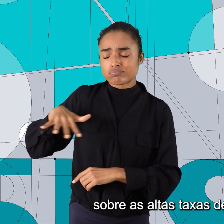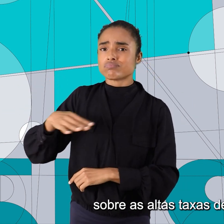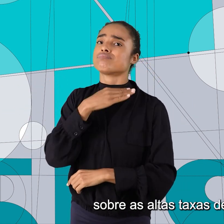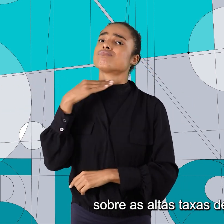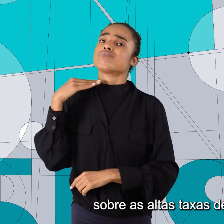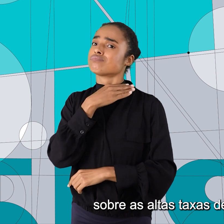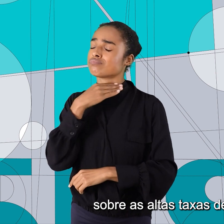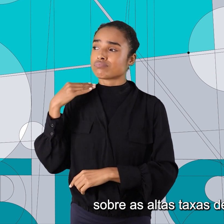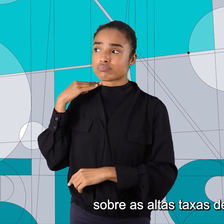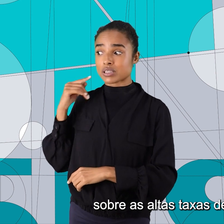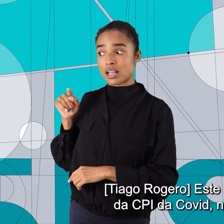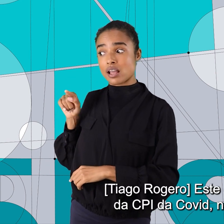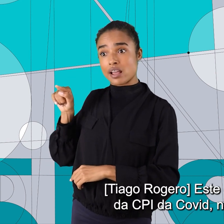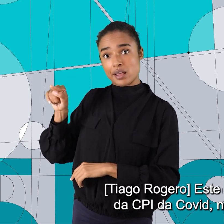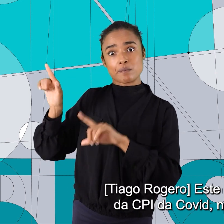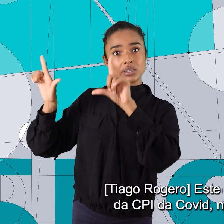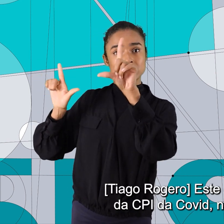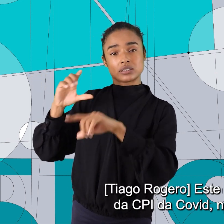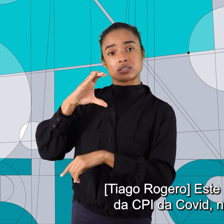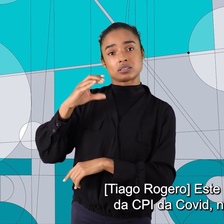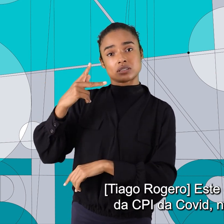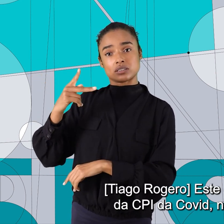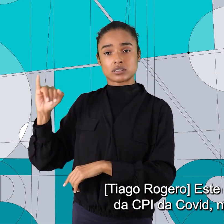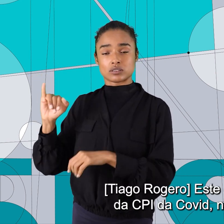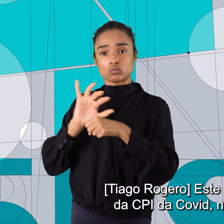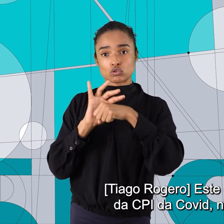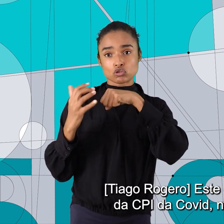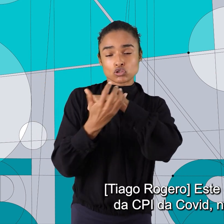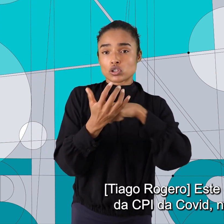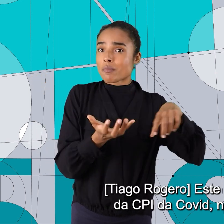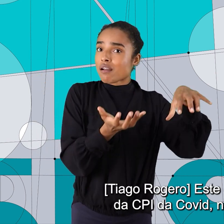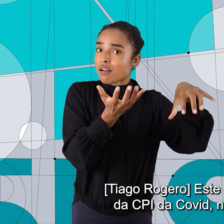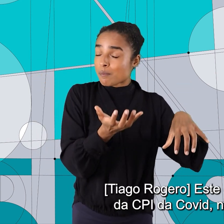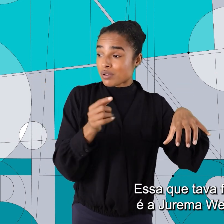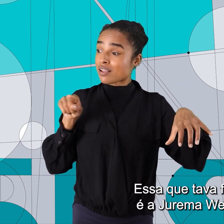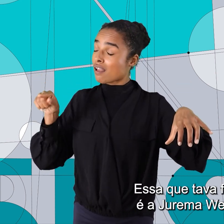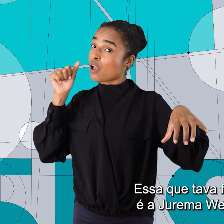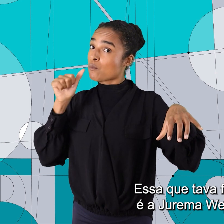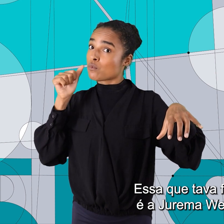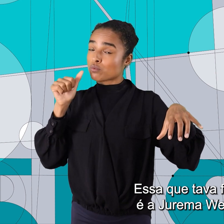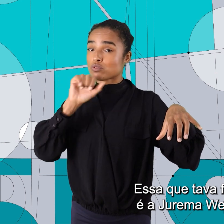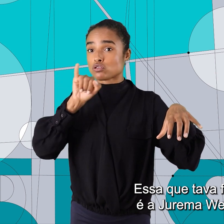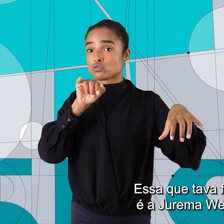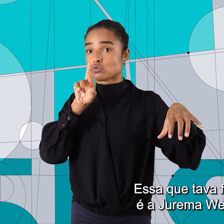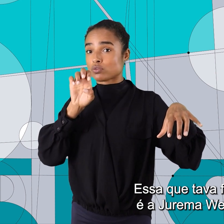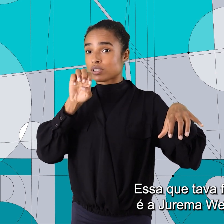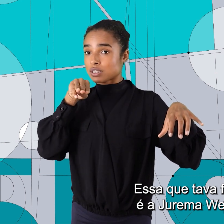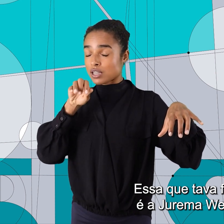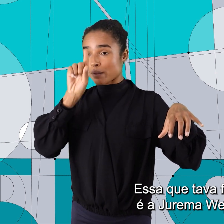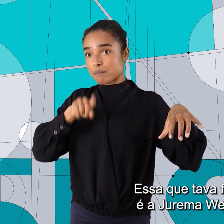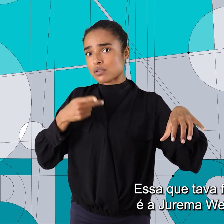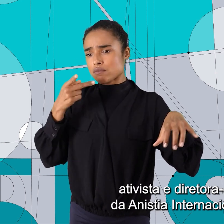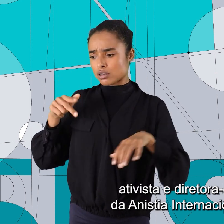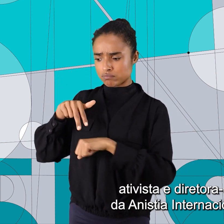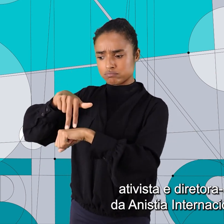altas taxas de mortalidade. Esse é um trecho da CPI da COVID no Senado. Essa que estava falando é a Jurema